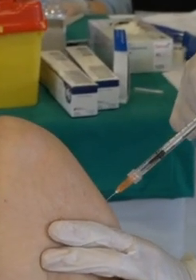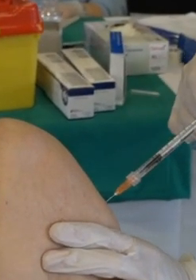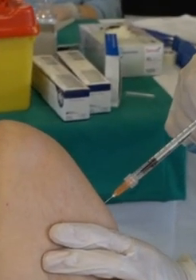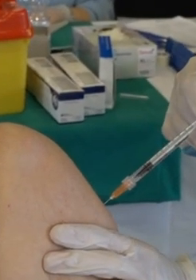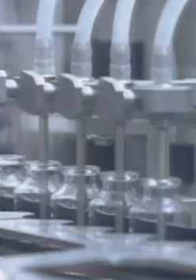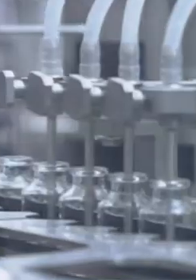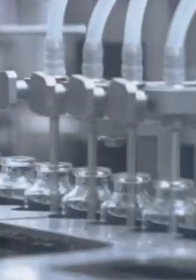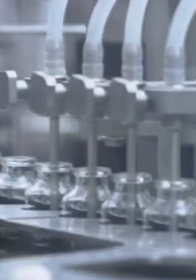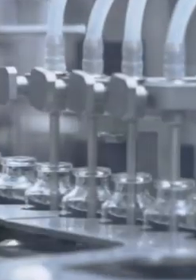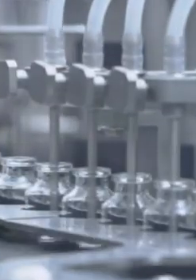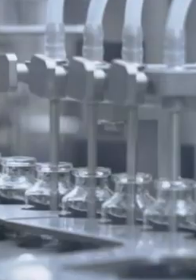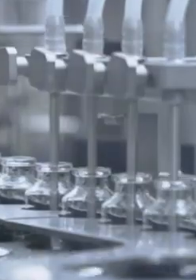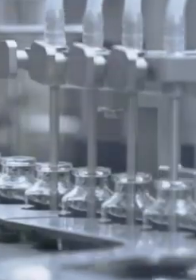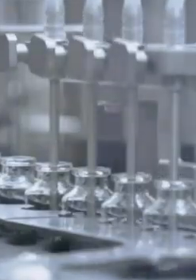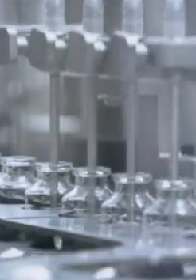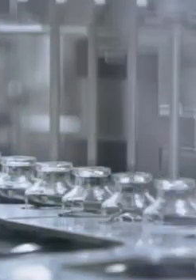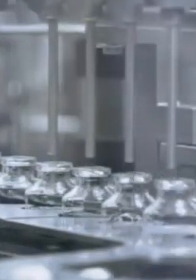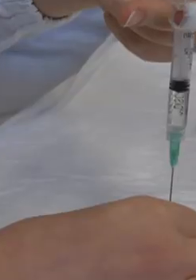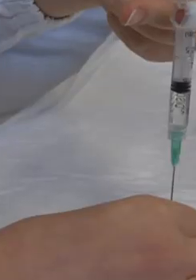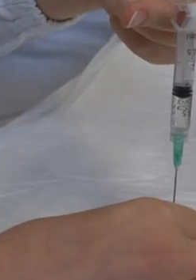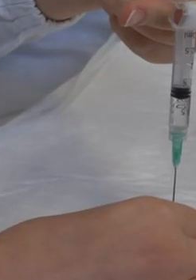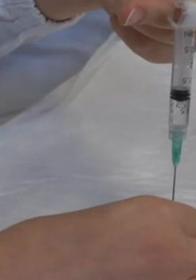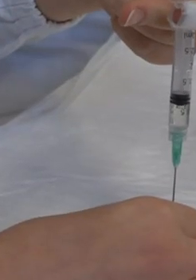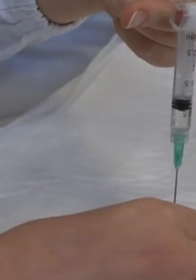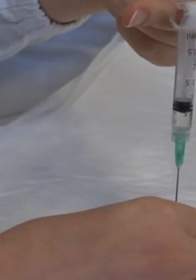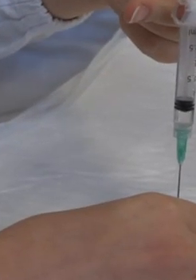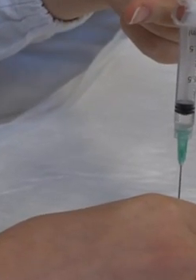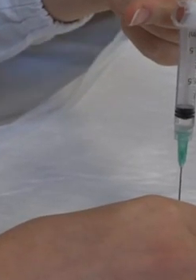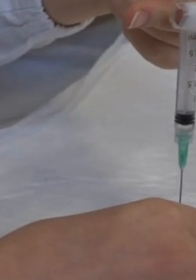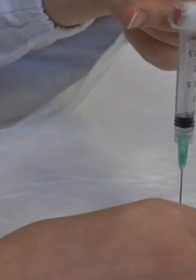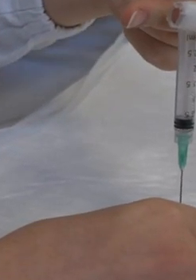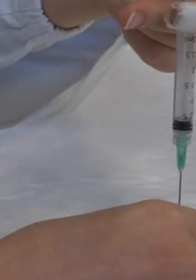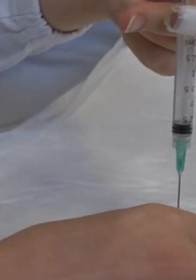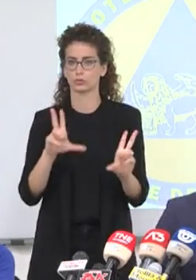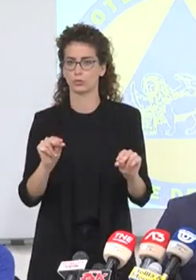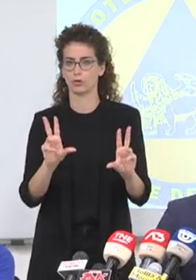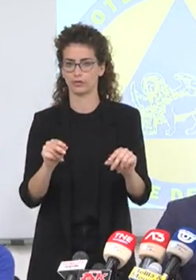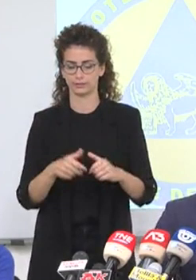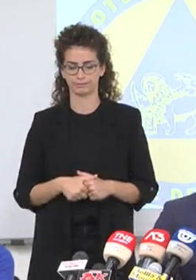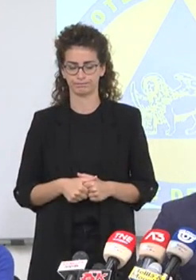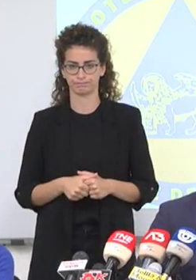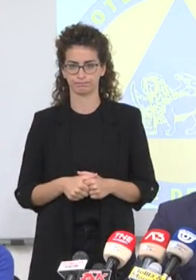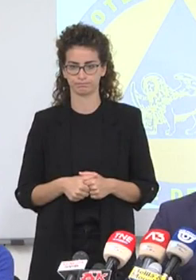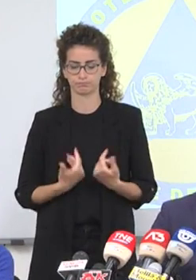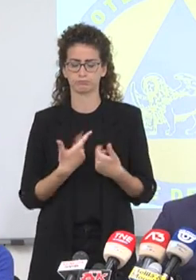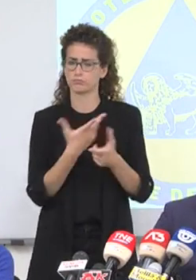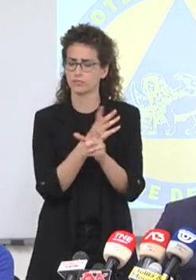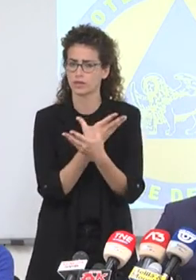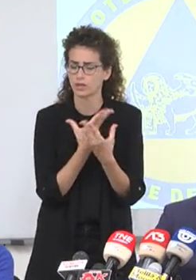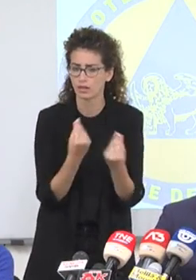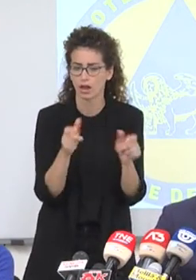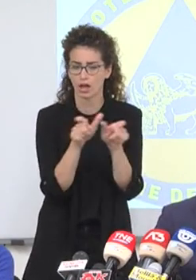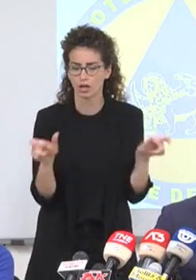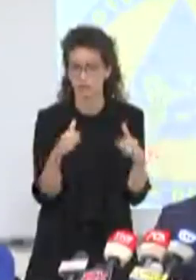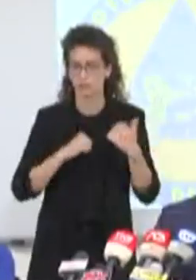non è solo una questione di disponibilità di vaccino, ma soprattutto di atteggiamenti. C'è un nuovo fenomeno che molti cittadini hanno